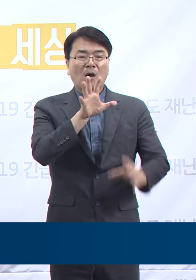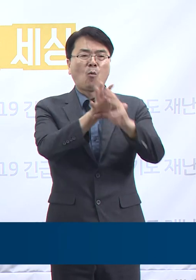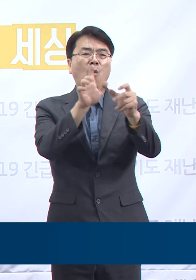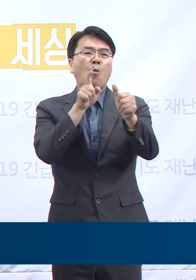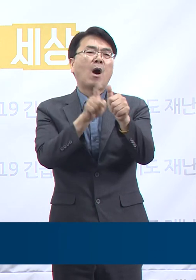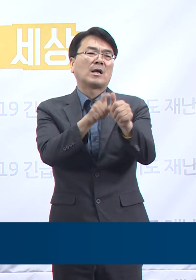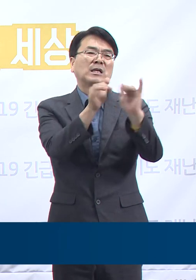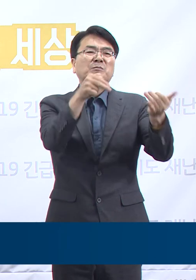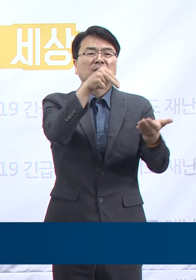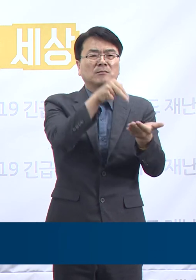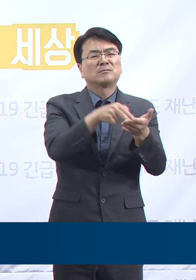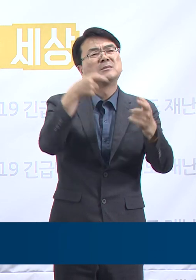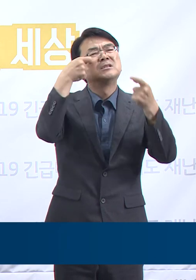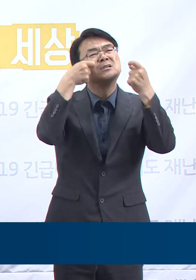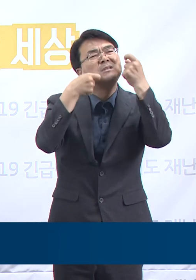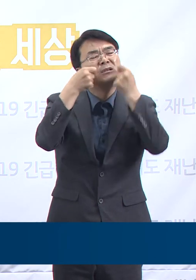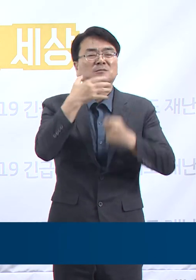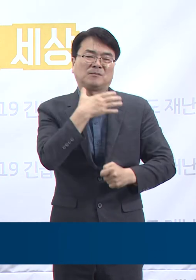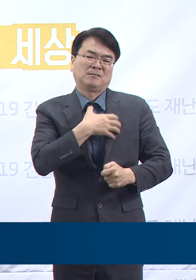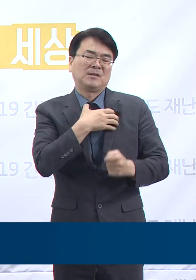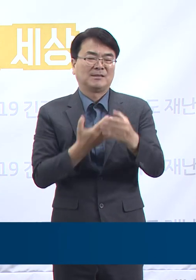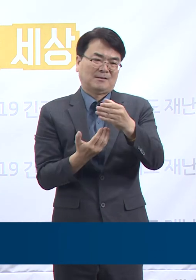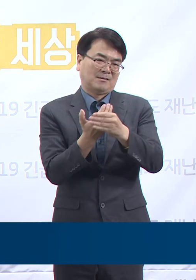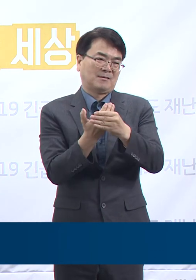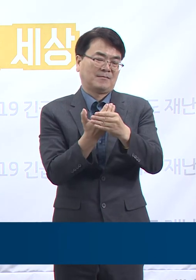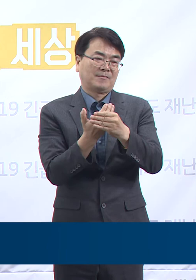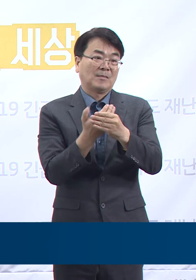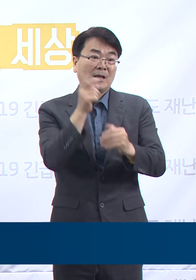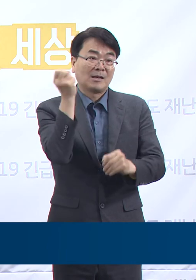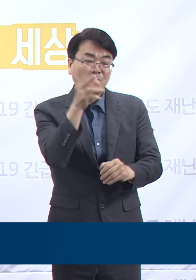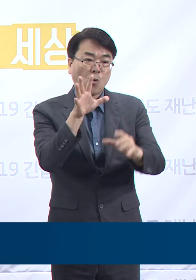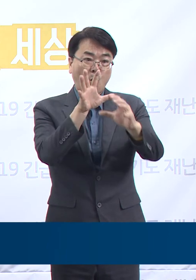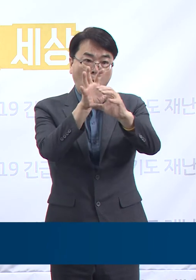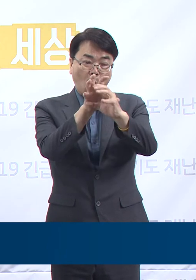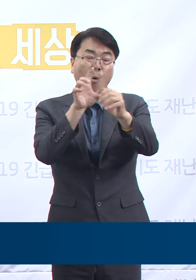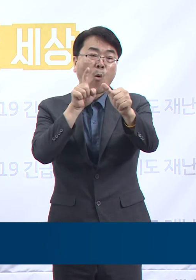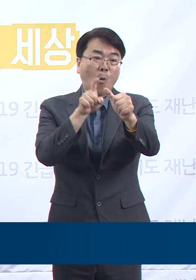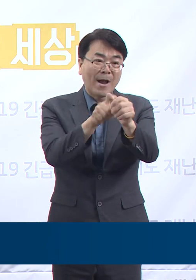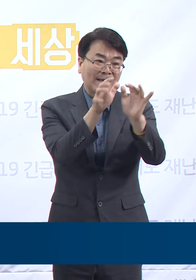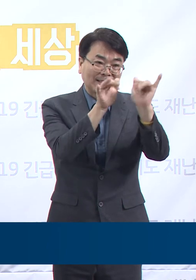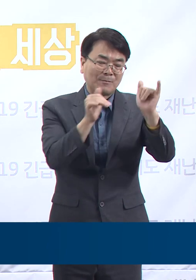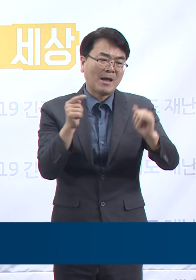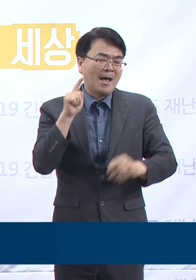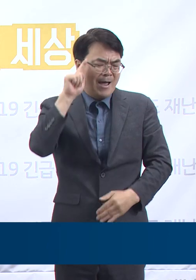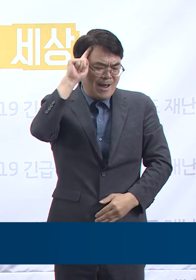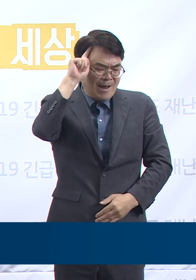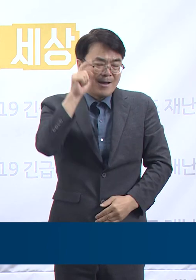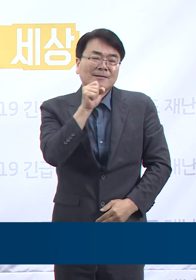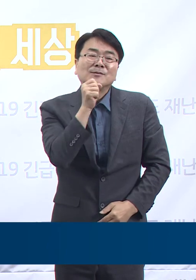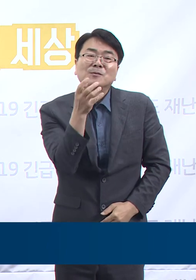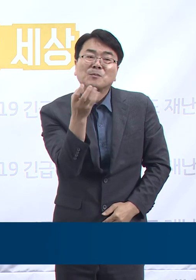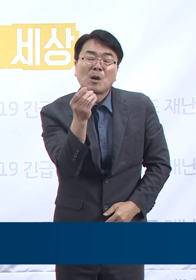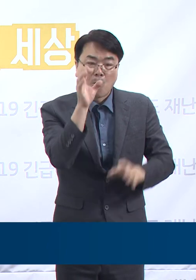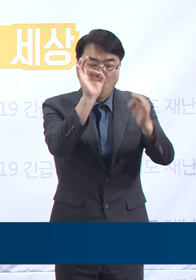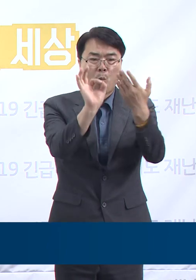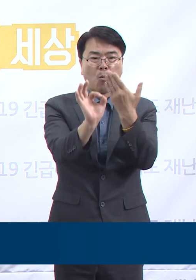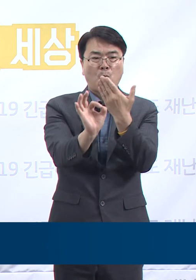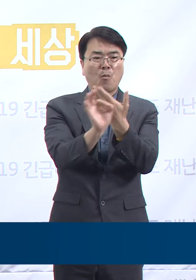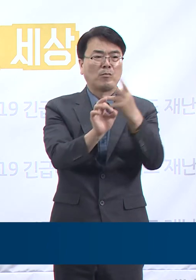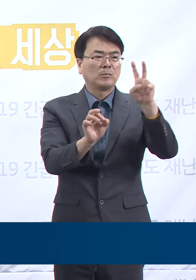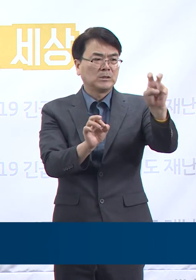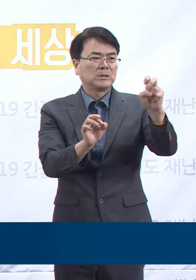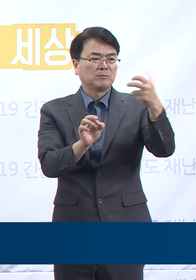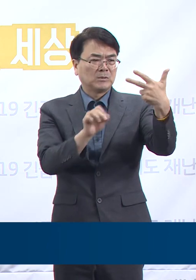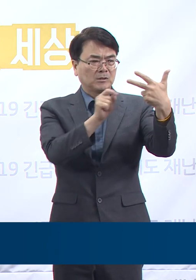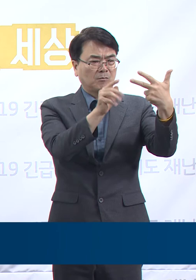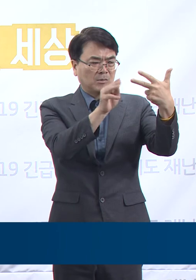슬픔이었습니다. 확진자의 스트레스 정도를 측정한 결과 전체의 27.3%는 즉각